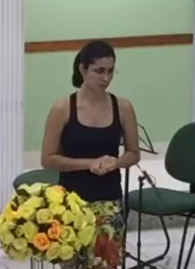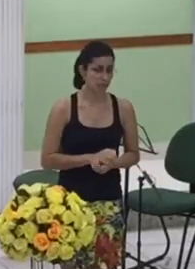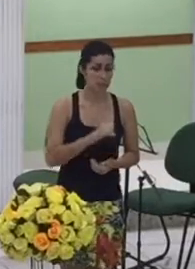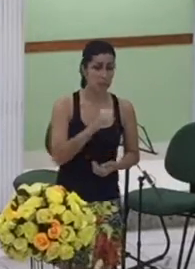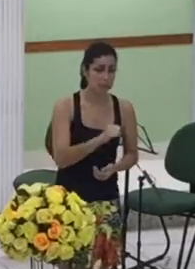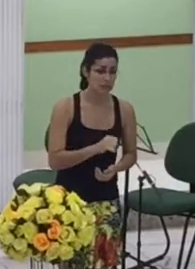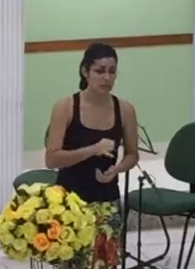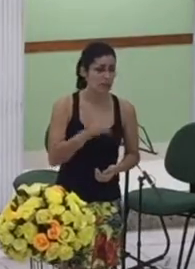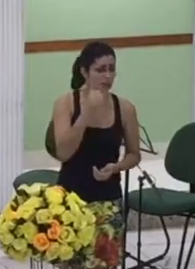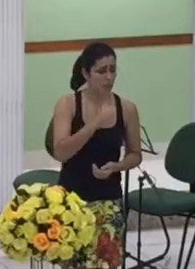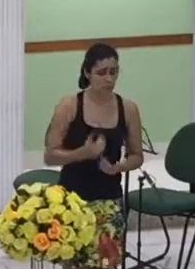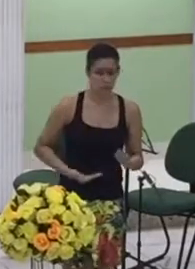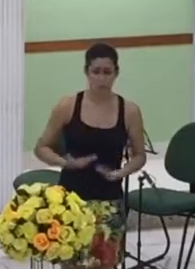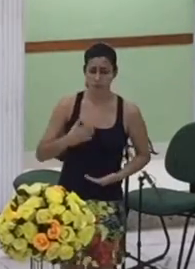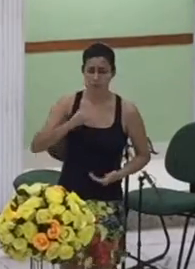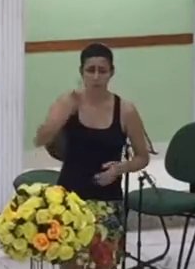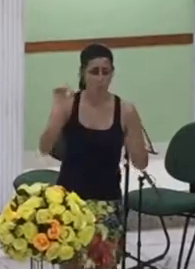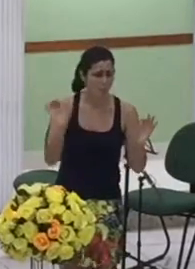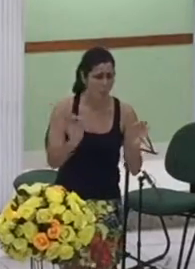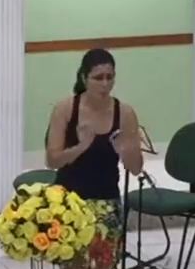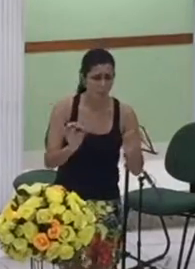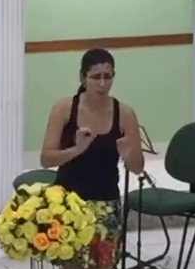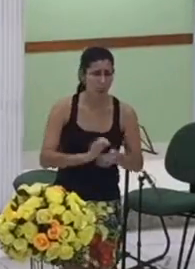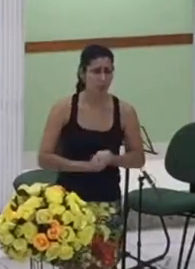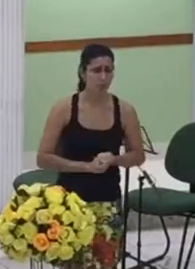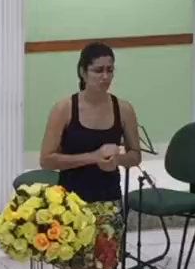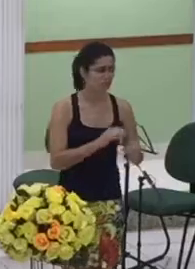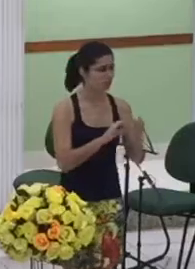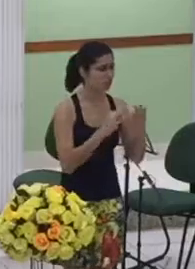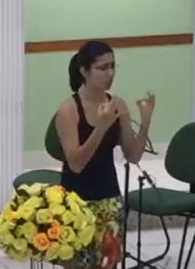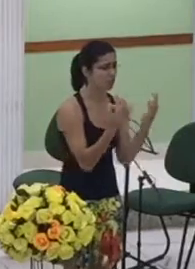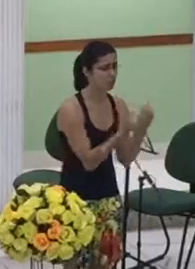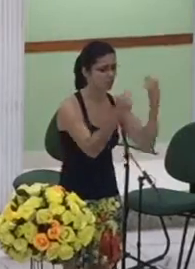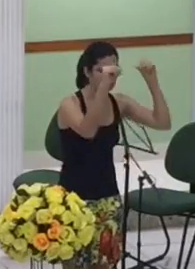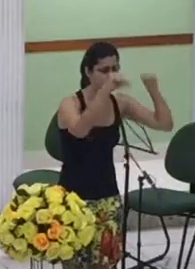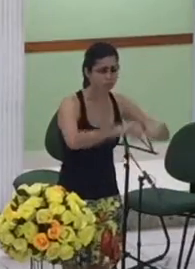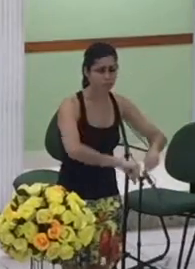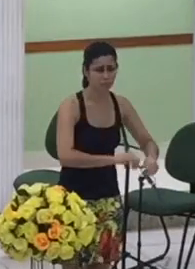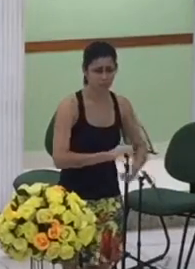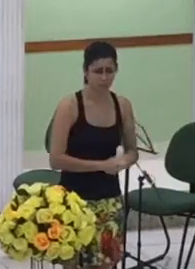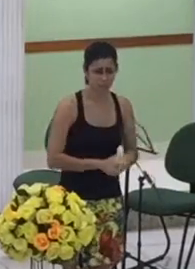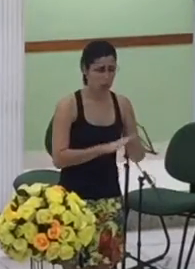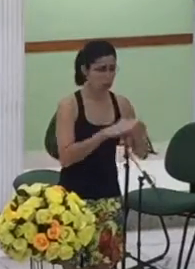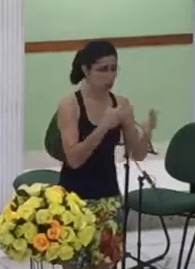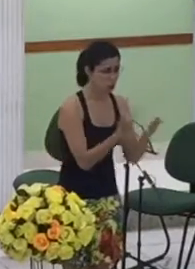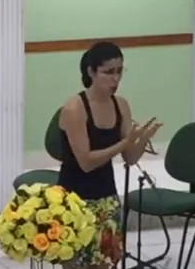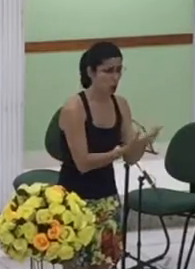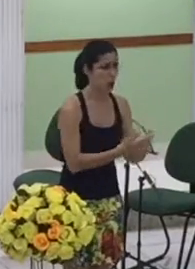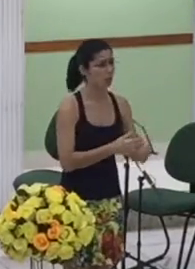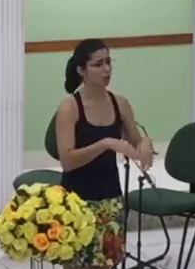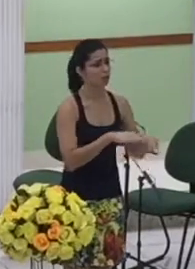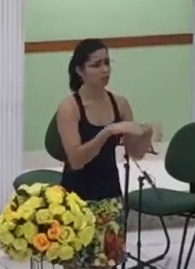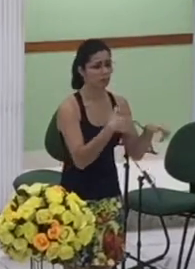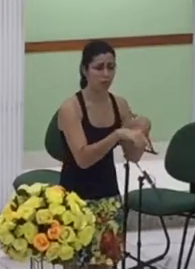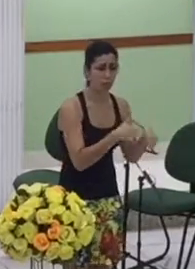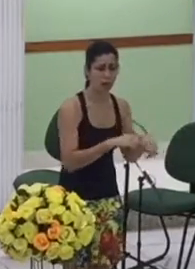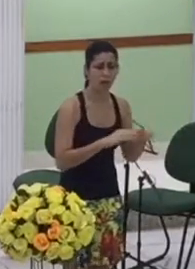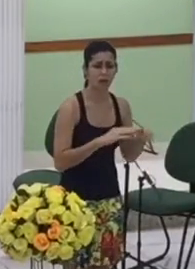o trabalho de vocês não irá para frente a empresa a escola por isso saibam